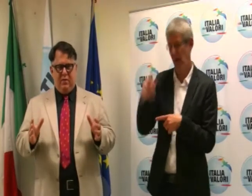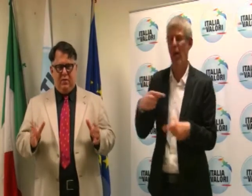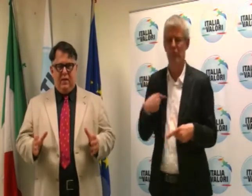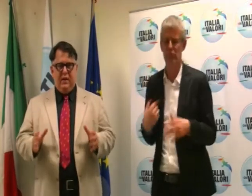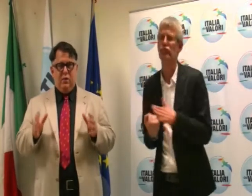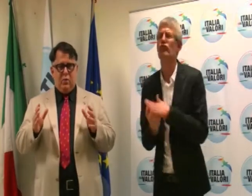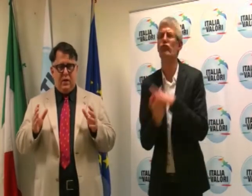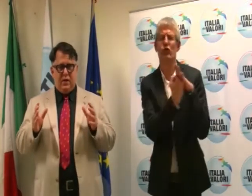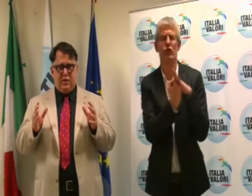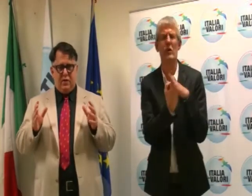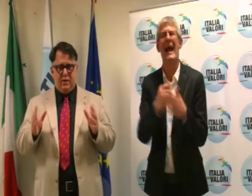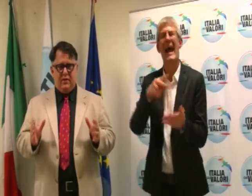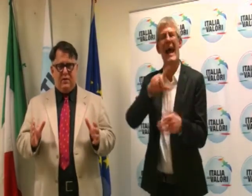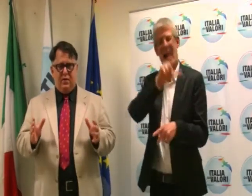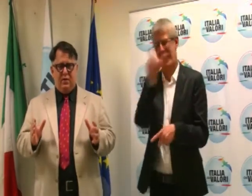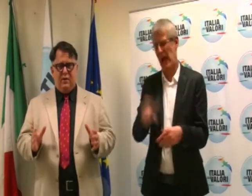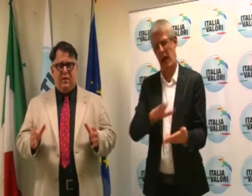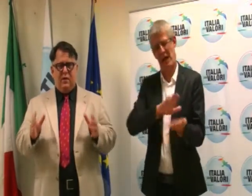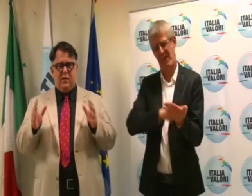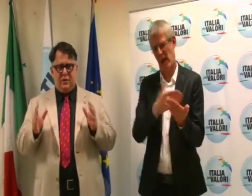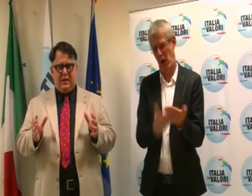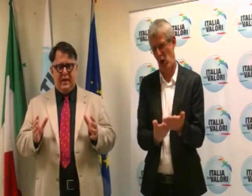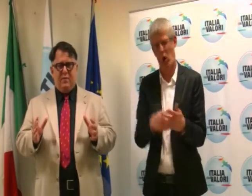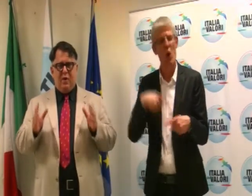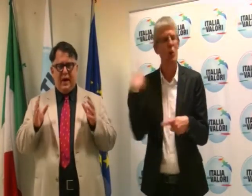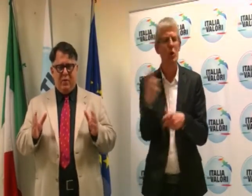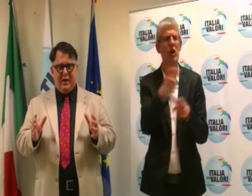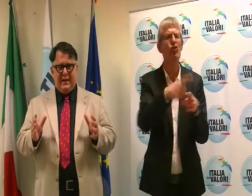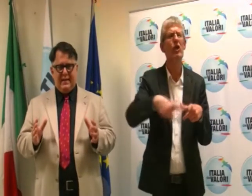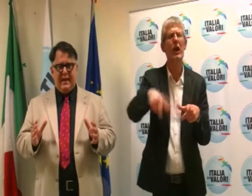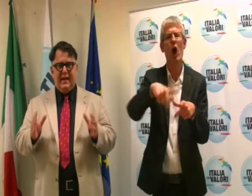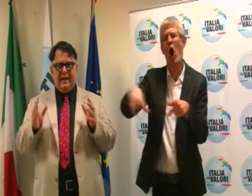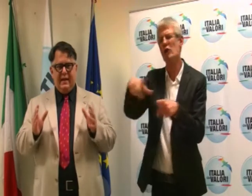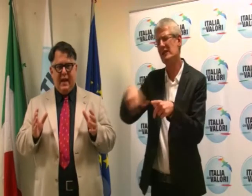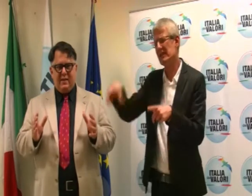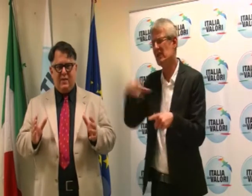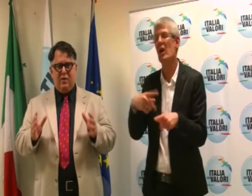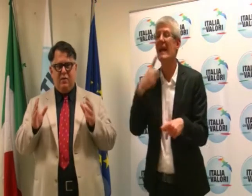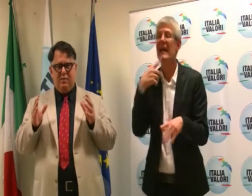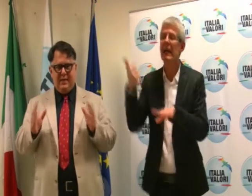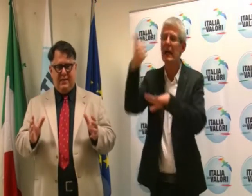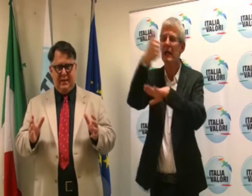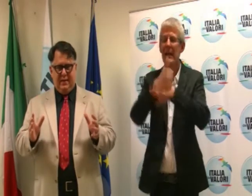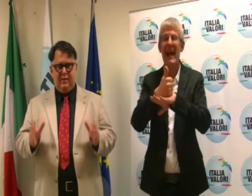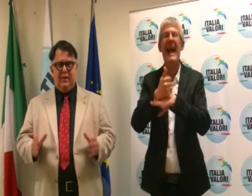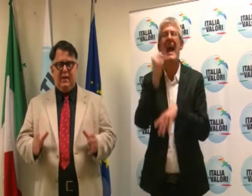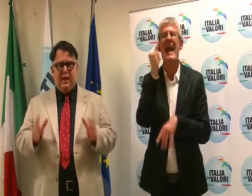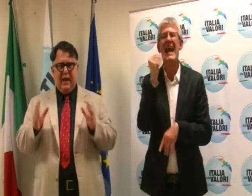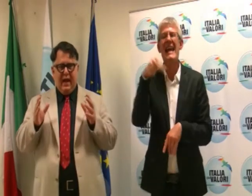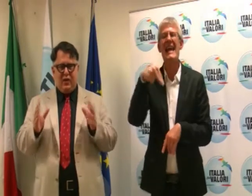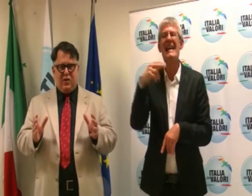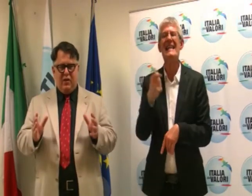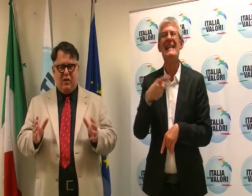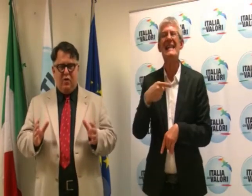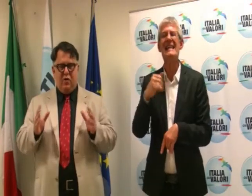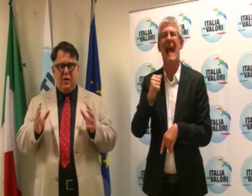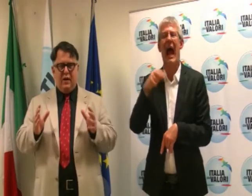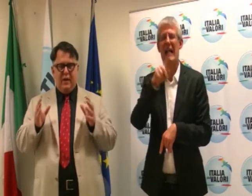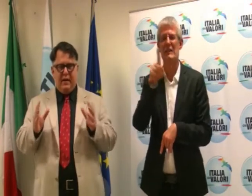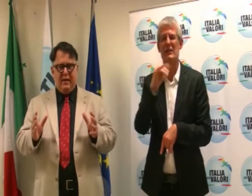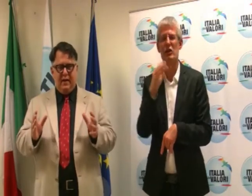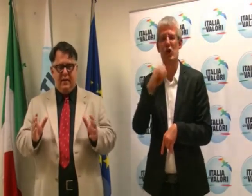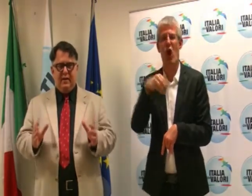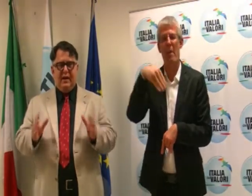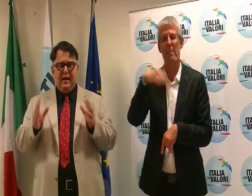Italia dei Valori, in tutte le circoscrizioni sosteniamo capolista Ignazio Messina. Al centro